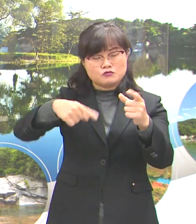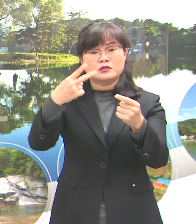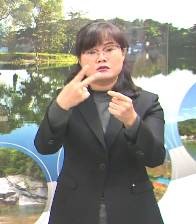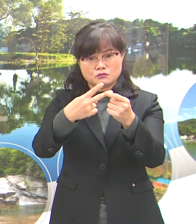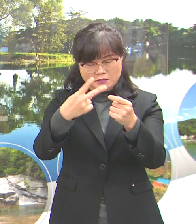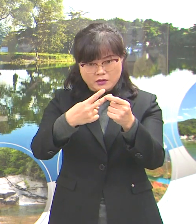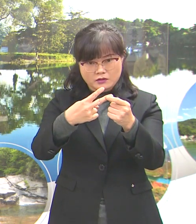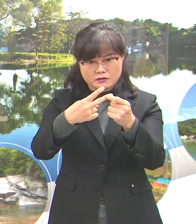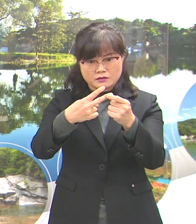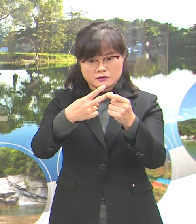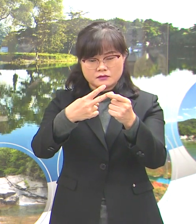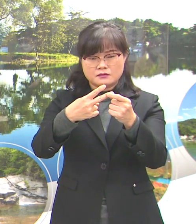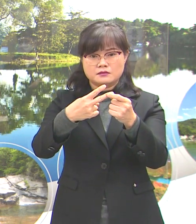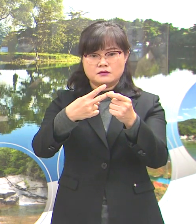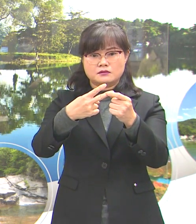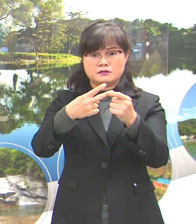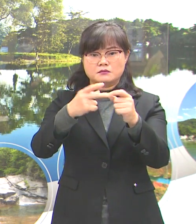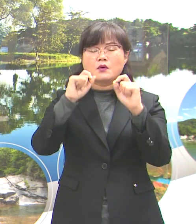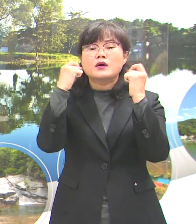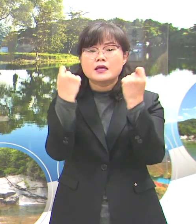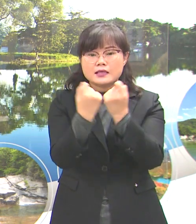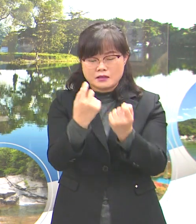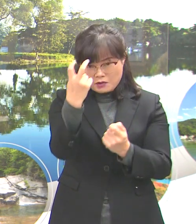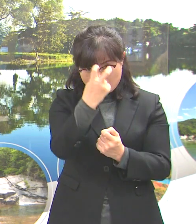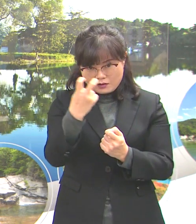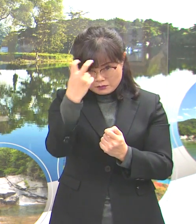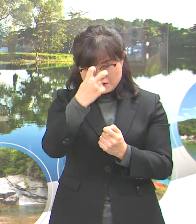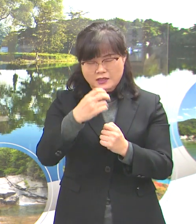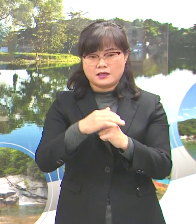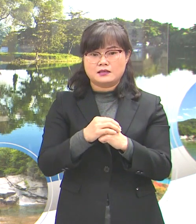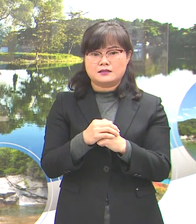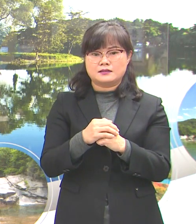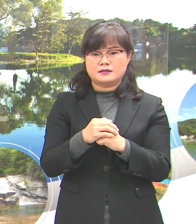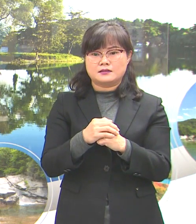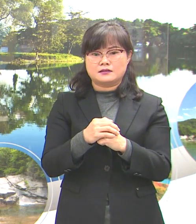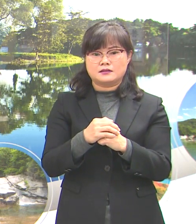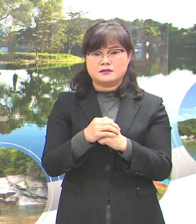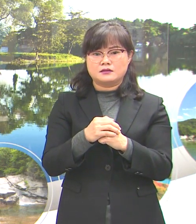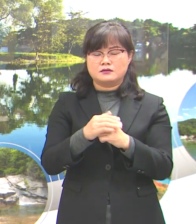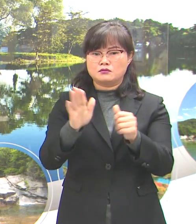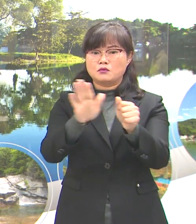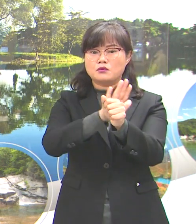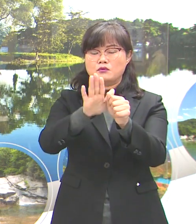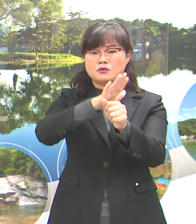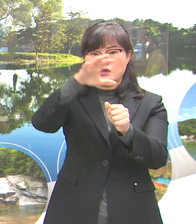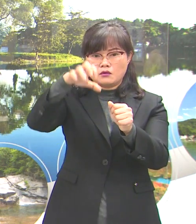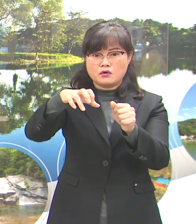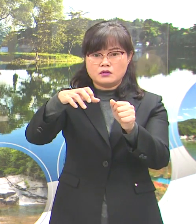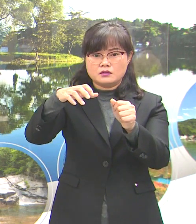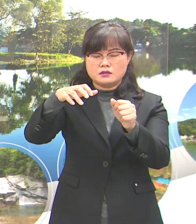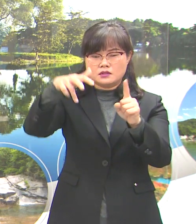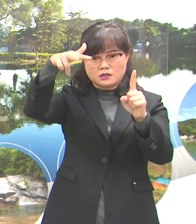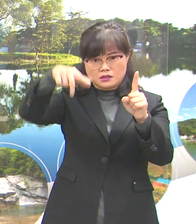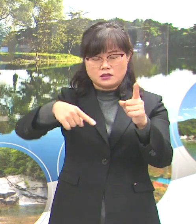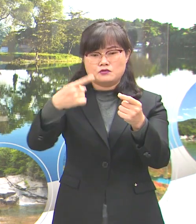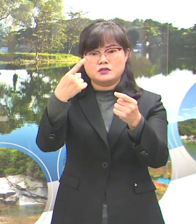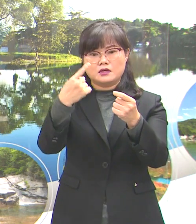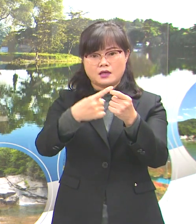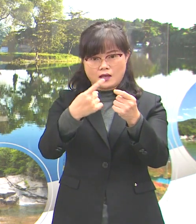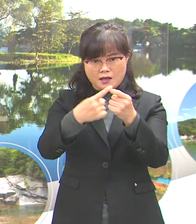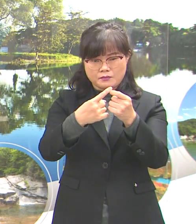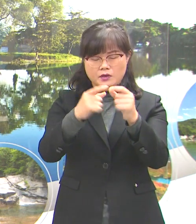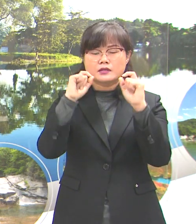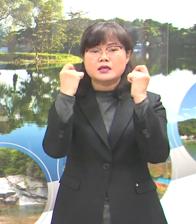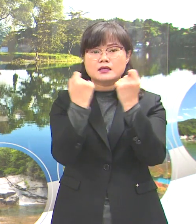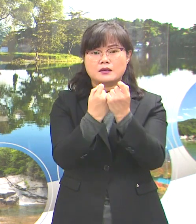PCR 개별 검사, 요양원은 주 1회 PCR